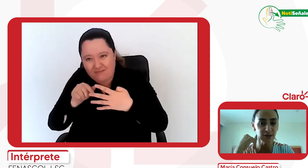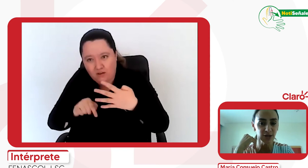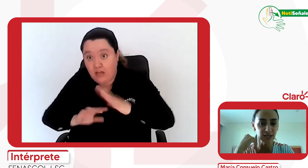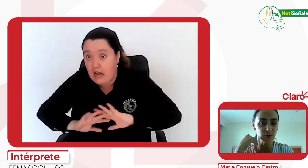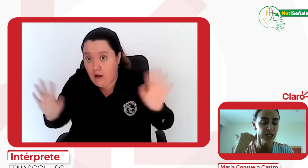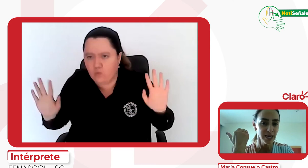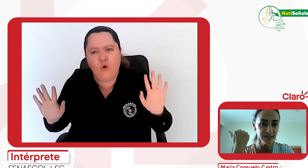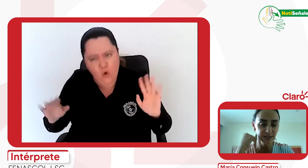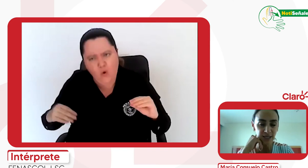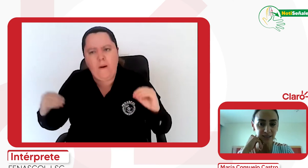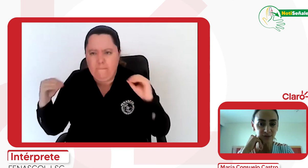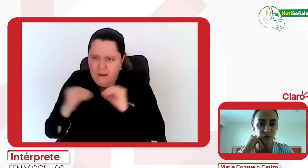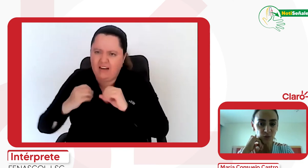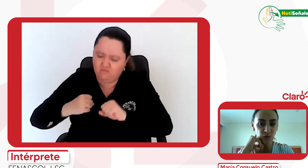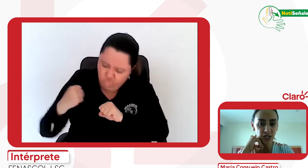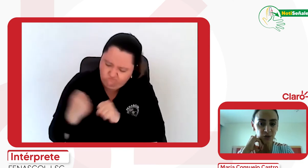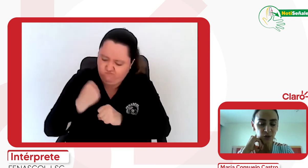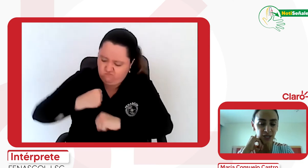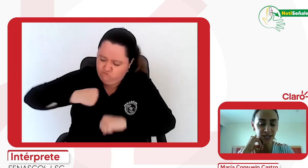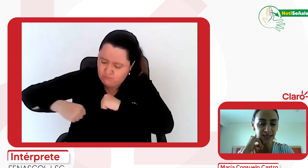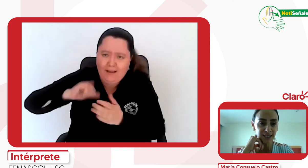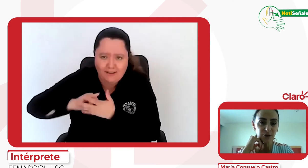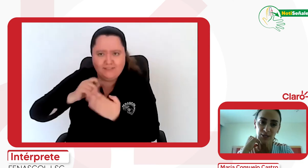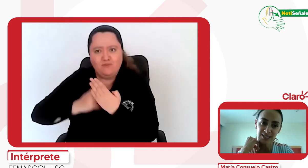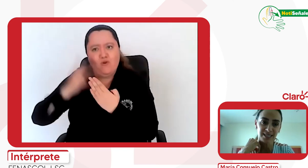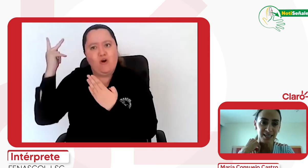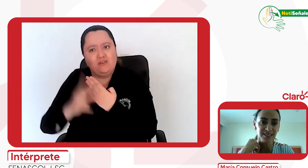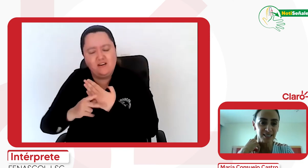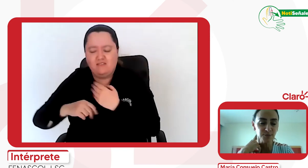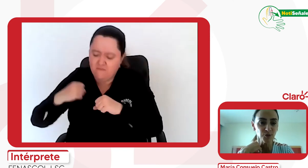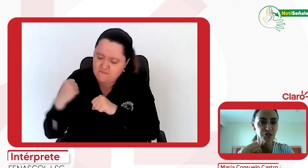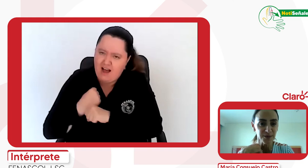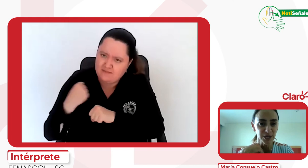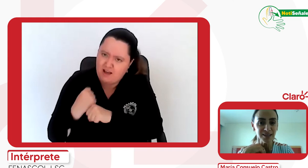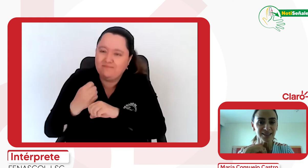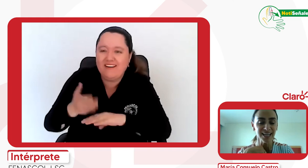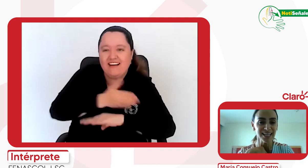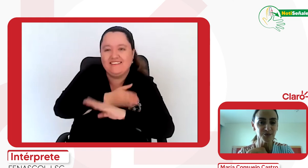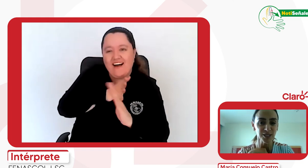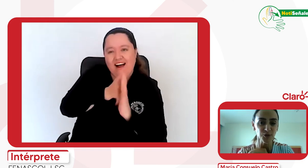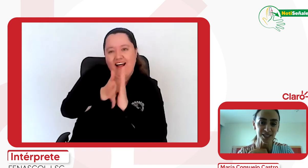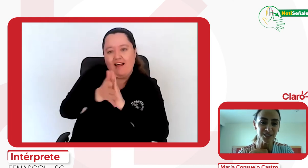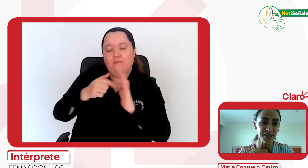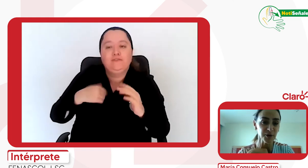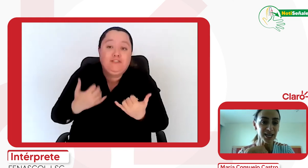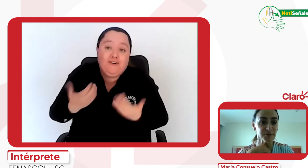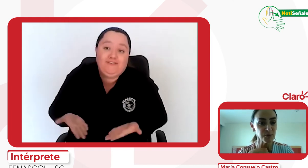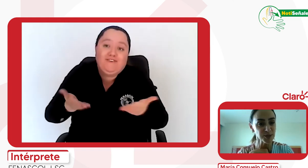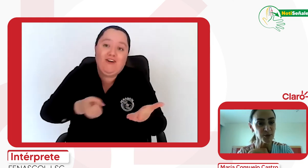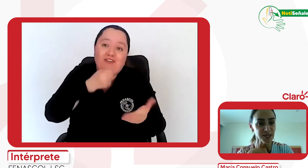trabajando. Ese es nuestro proyecto y, como les decía antes, espero siempre traerles buenas noticias. Y ojalá que me puedas volver